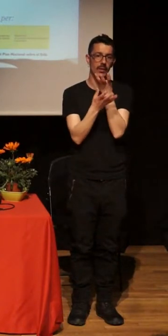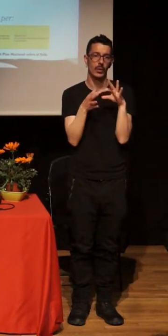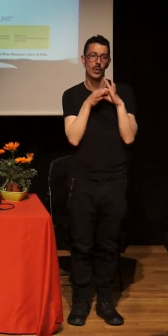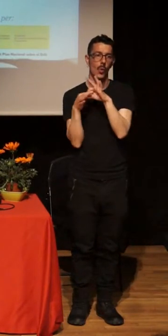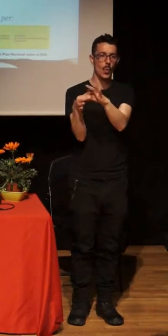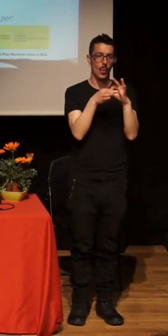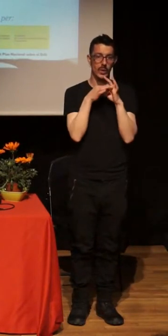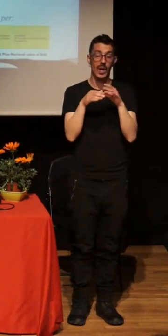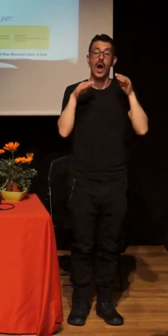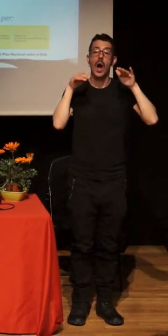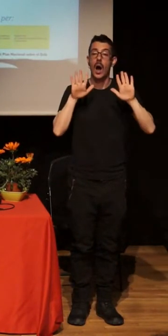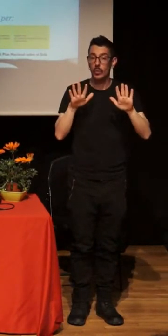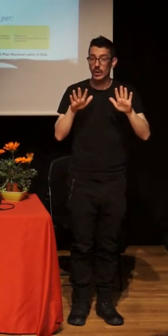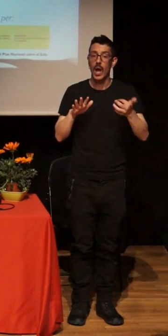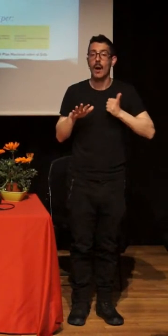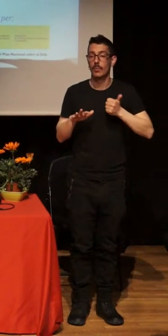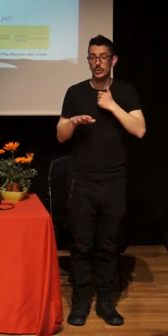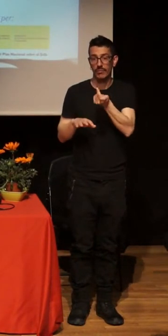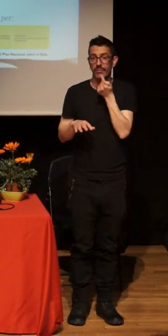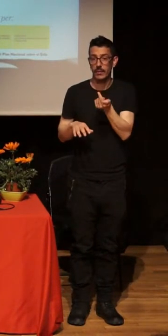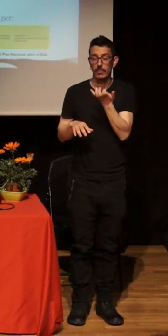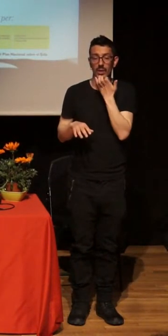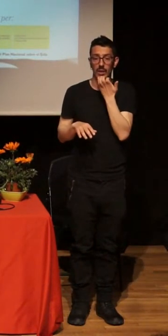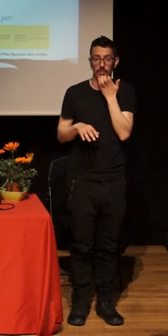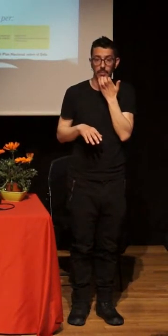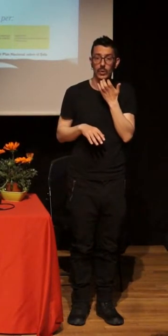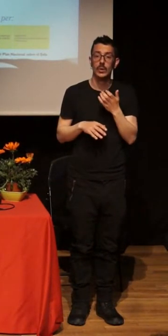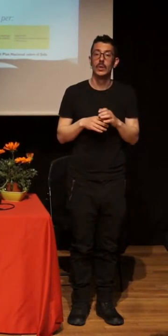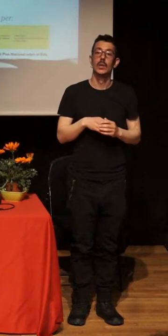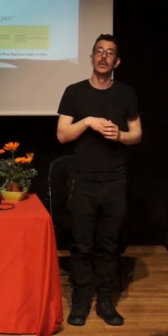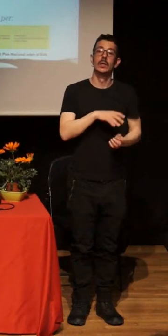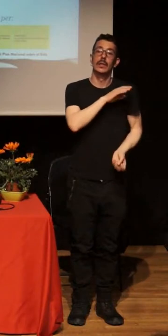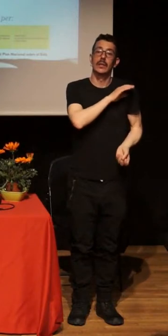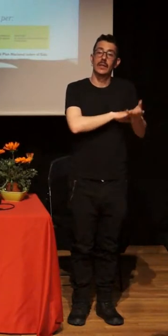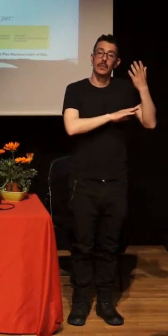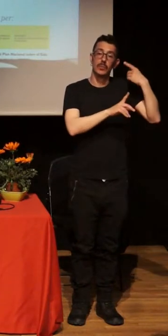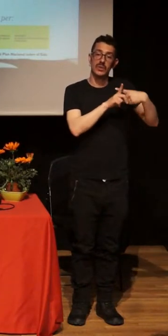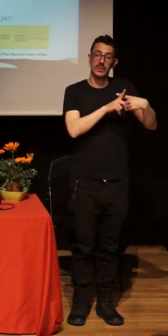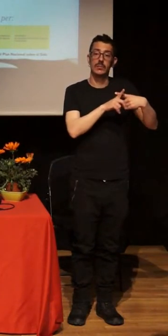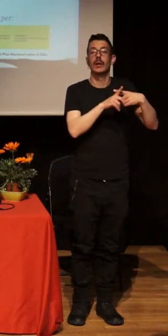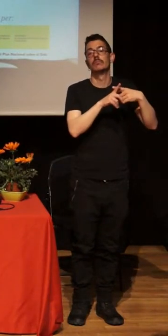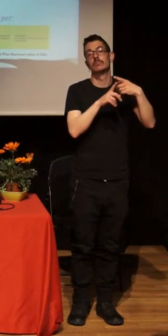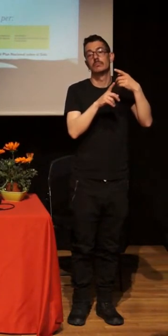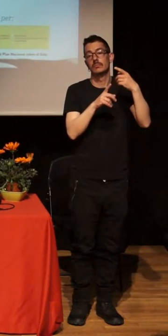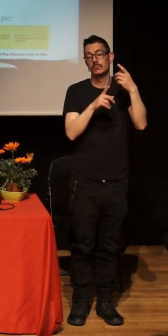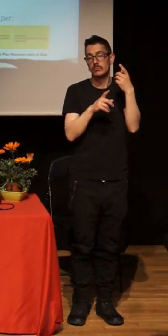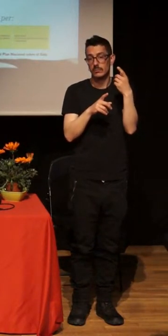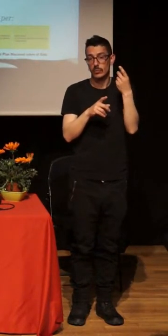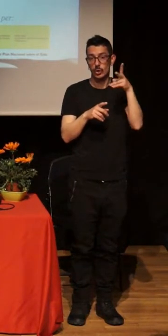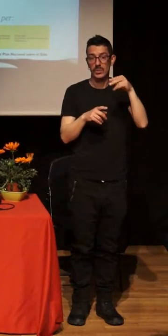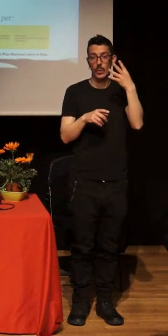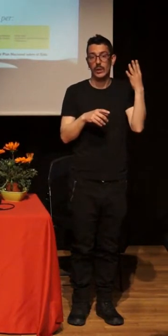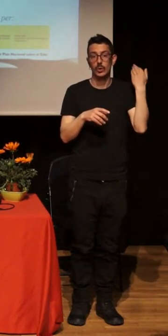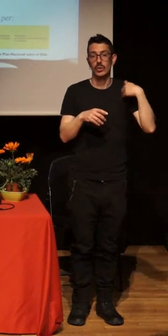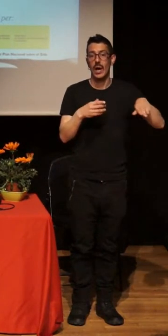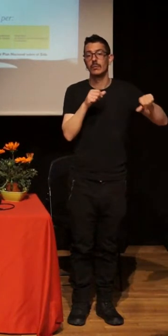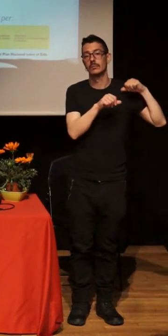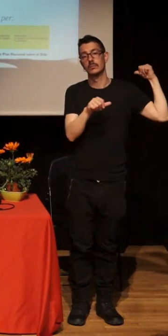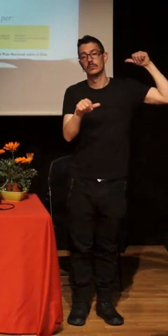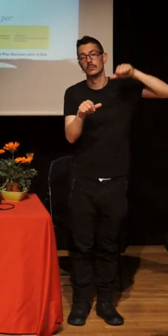Aunque, dicho sea de paso, hay entidades como CREA que llevan haciéndolo desde el 2004. Y lo último, y quien me conoce sabe más o